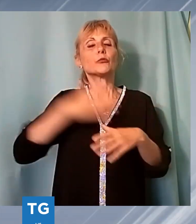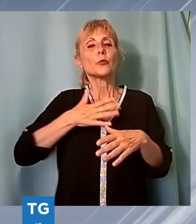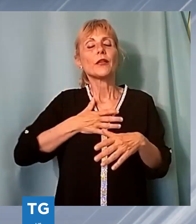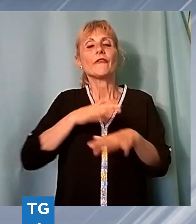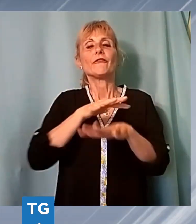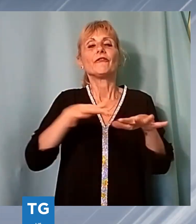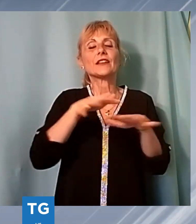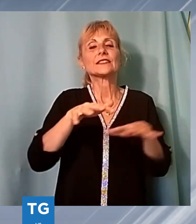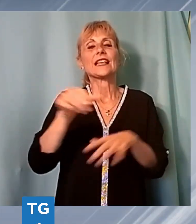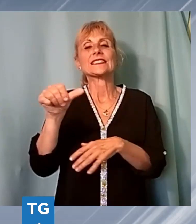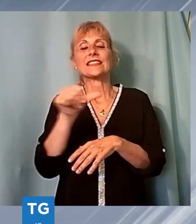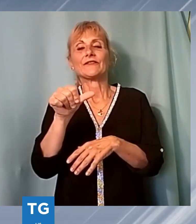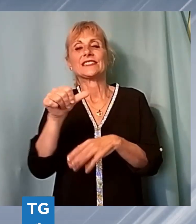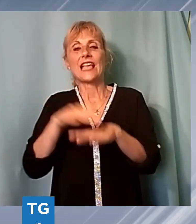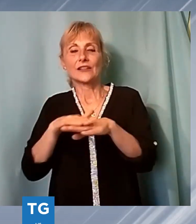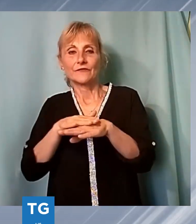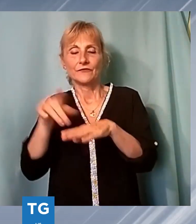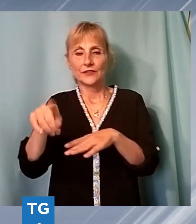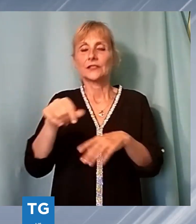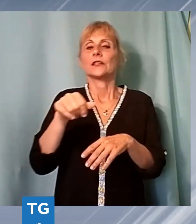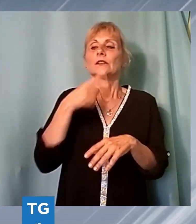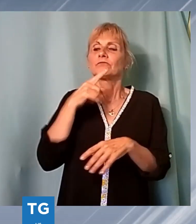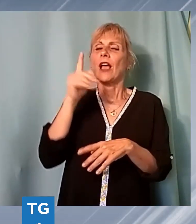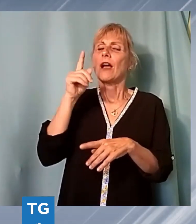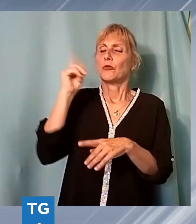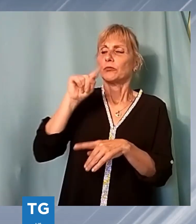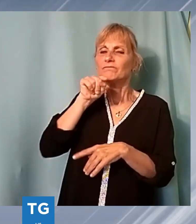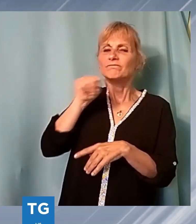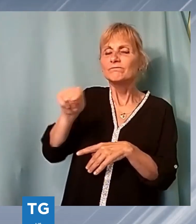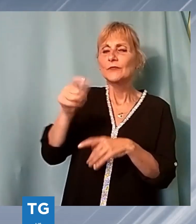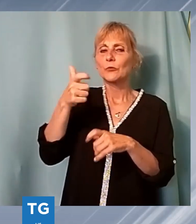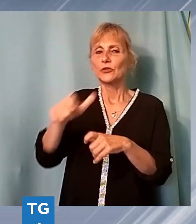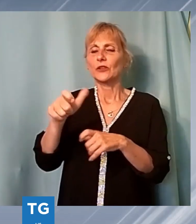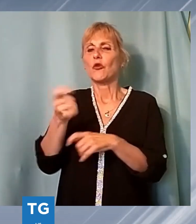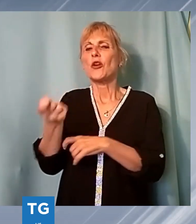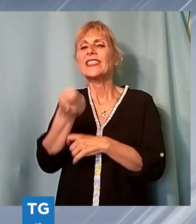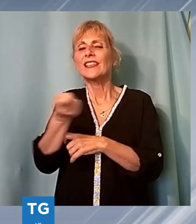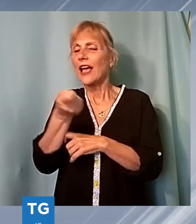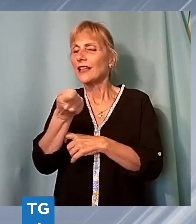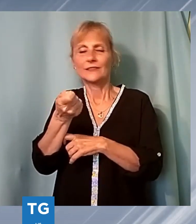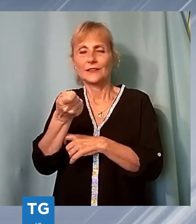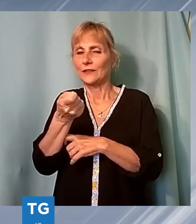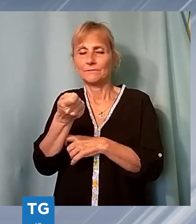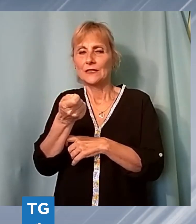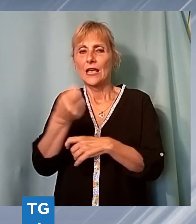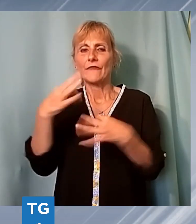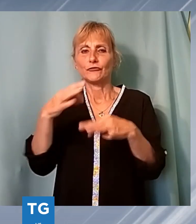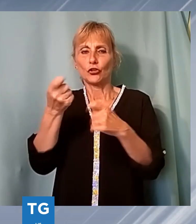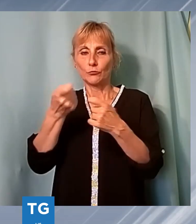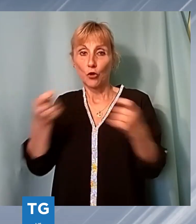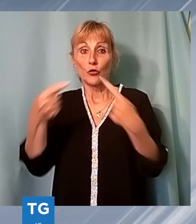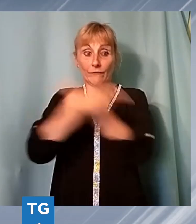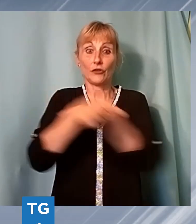in quel caso venne puntato il dito sull'inefficienza degli idranti presenti, idranti che invece in questo caso sono risultati tutti